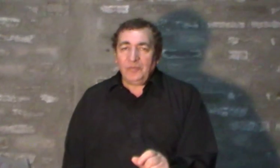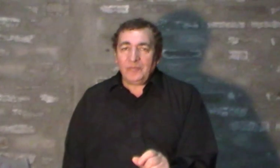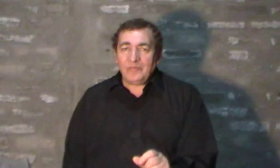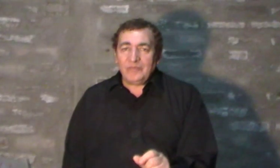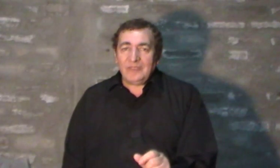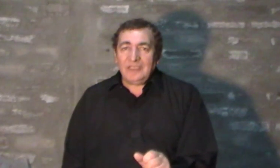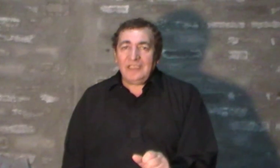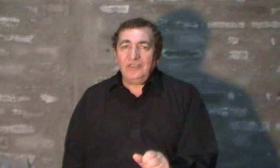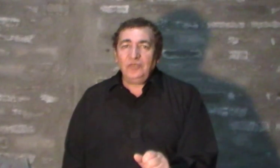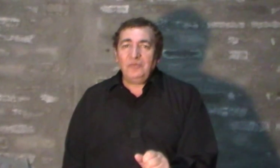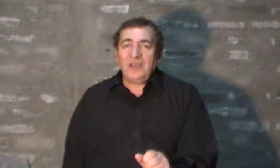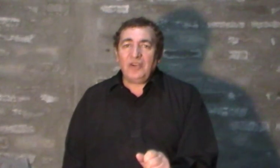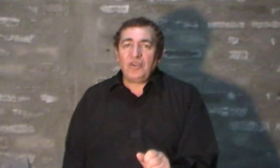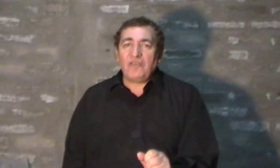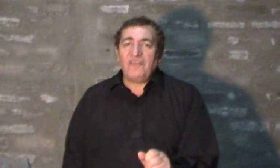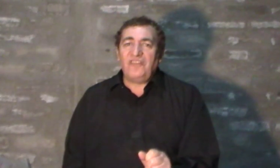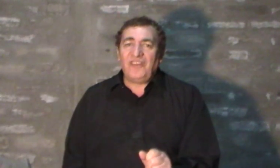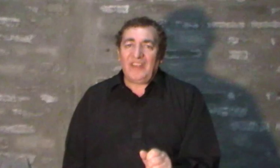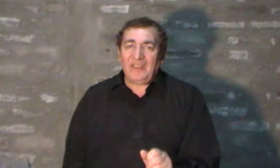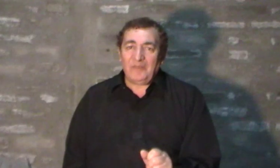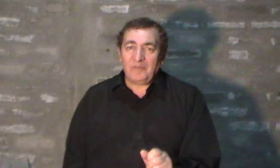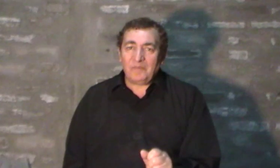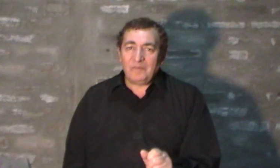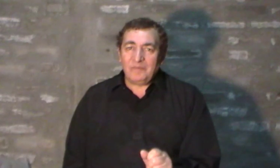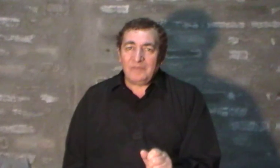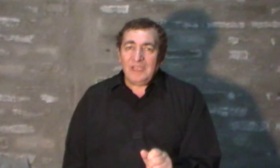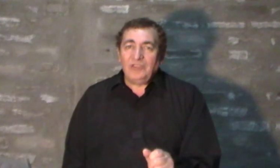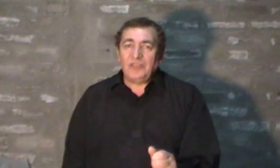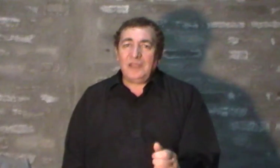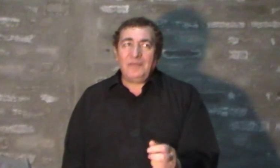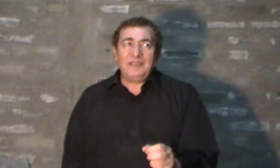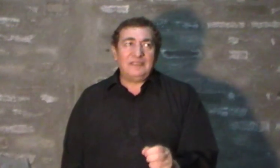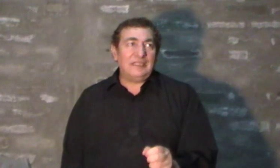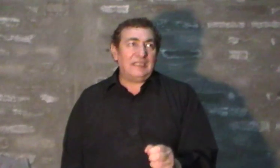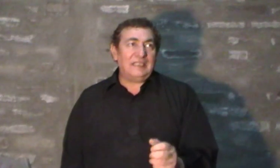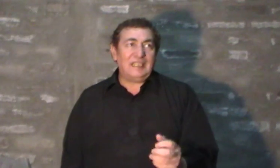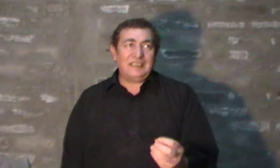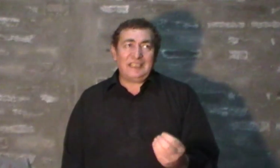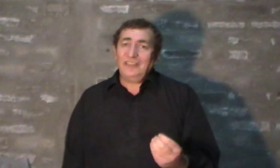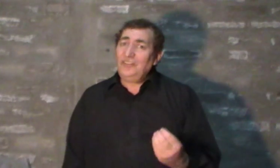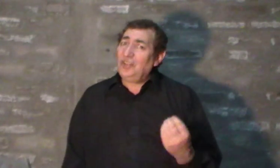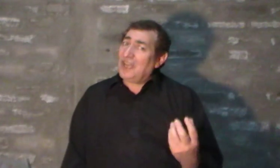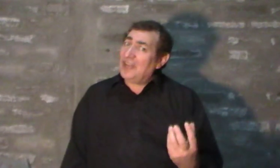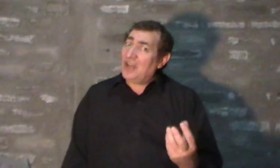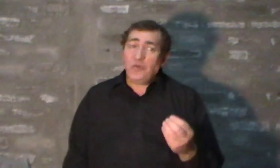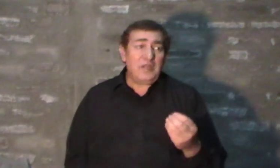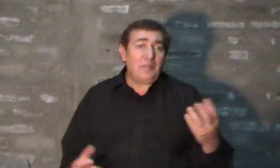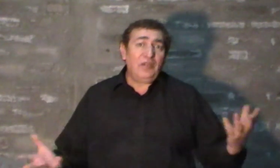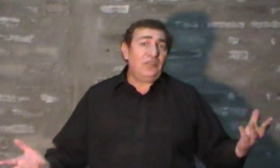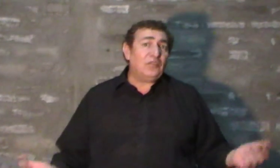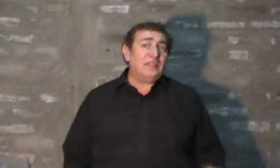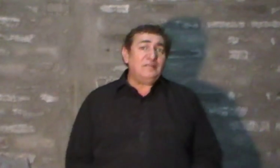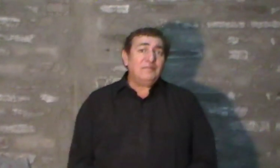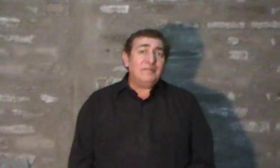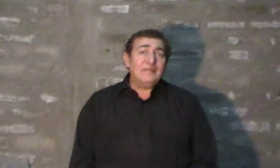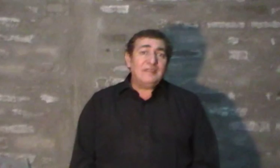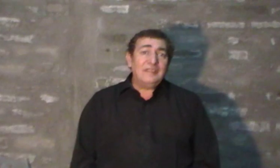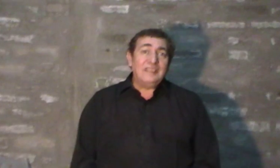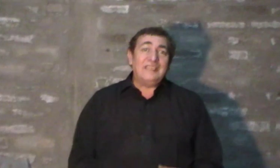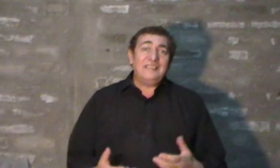es un mago con fe. Solamente está tensionada una persona que